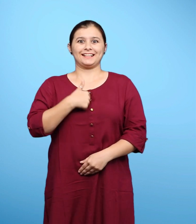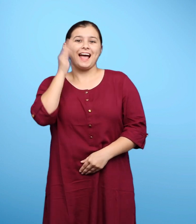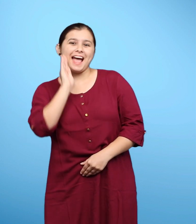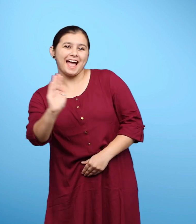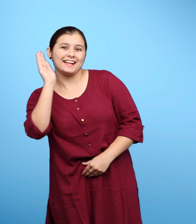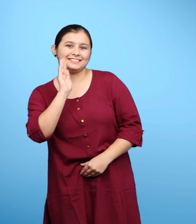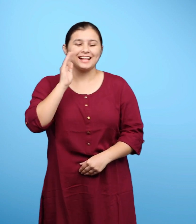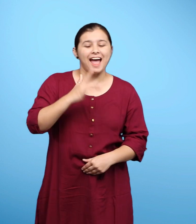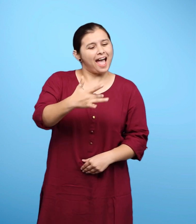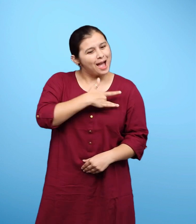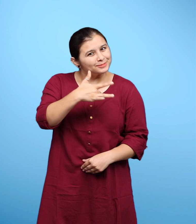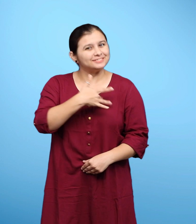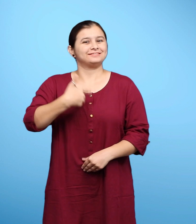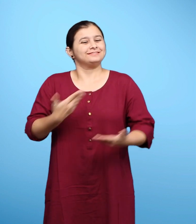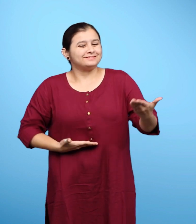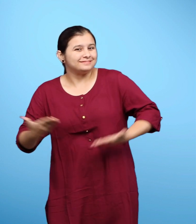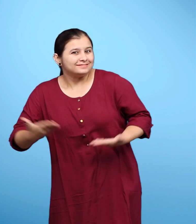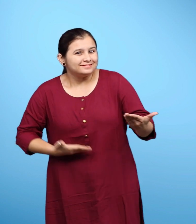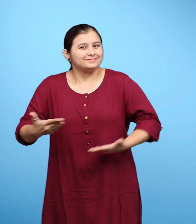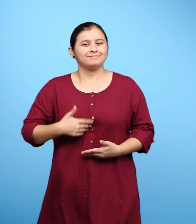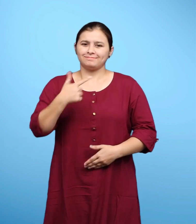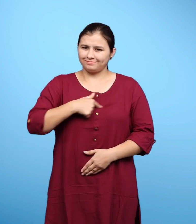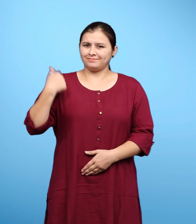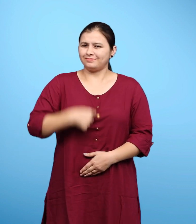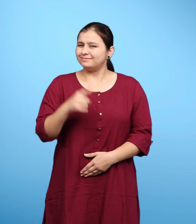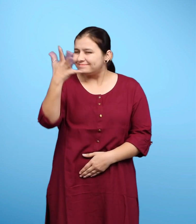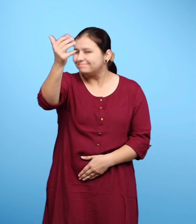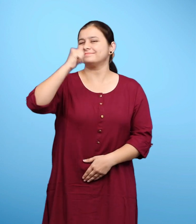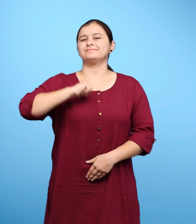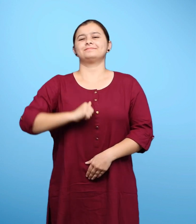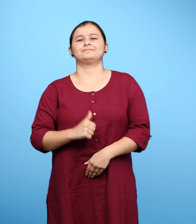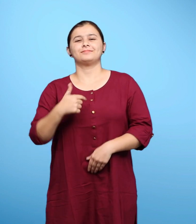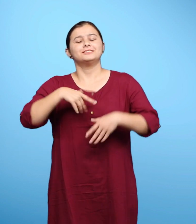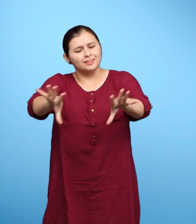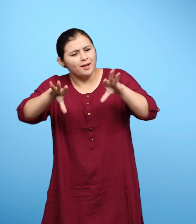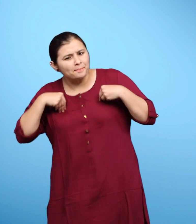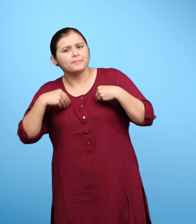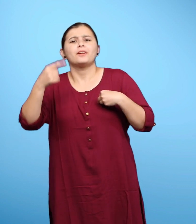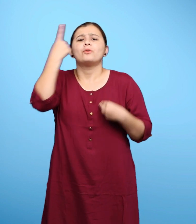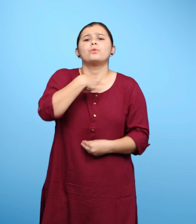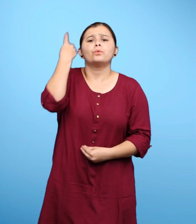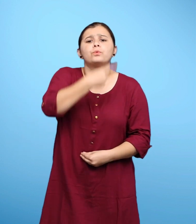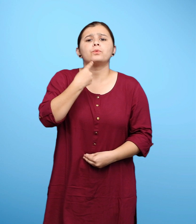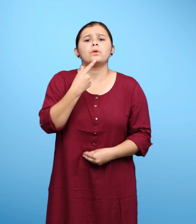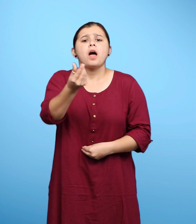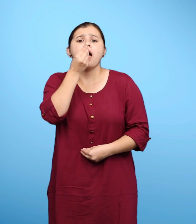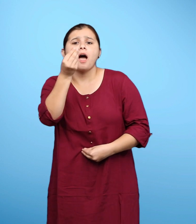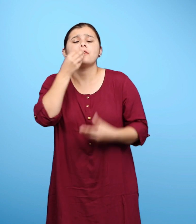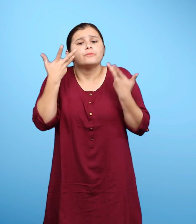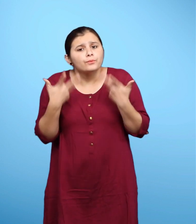मेरा स्वभाव है यह मेरी गलती नहीं है मैं मानता हूँ कि जो लोग खाने के बाद